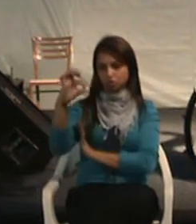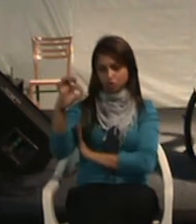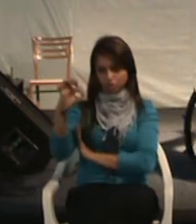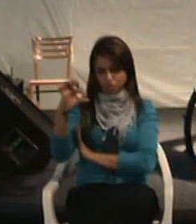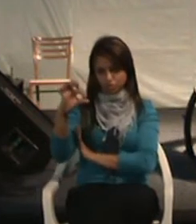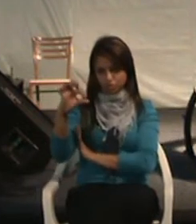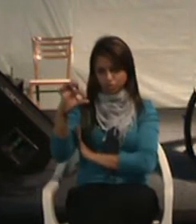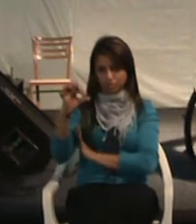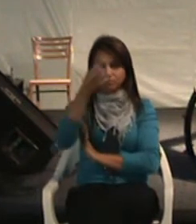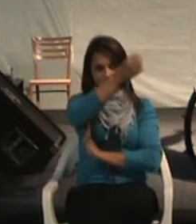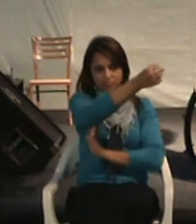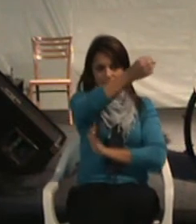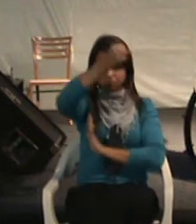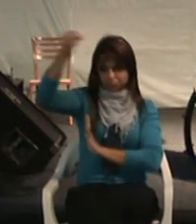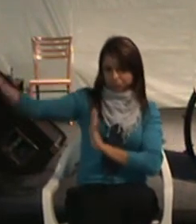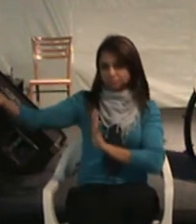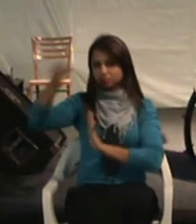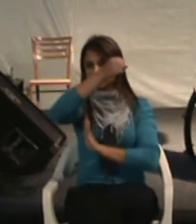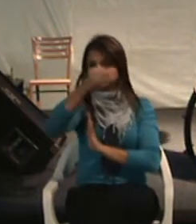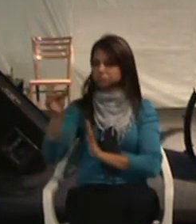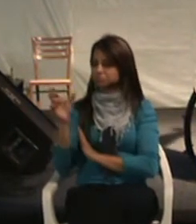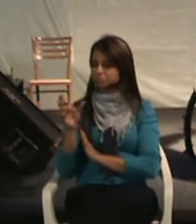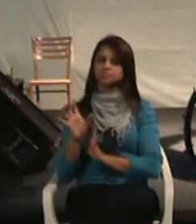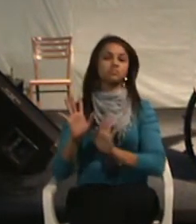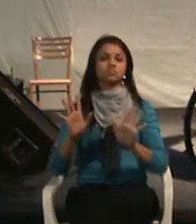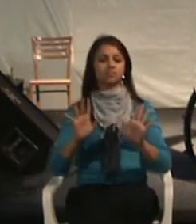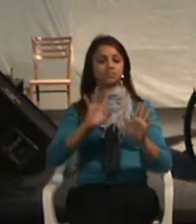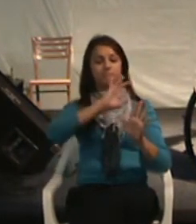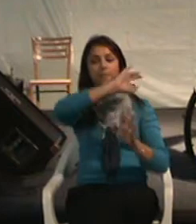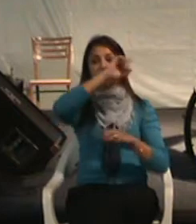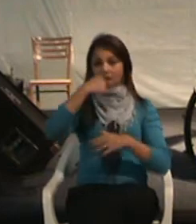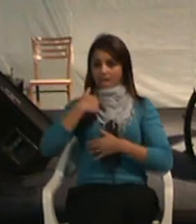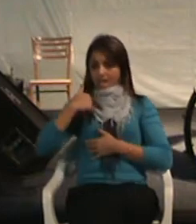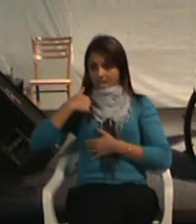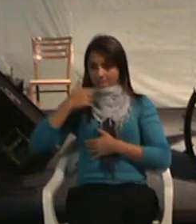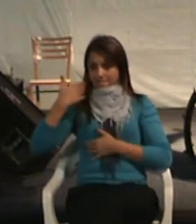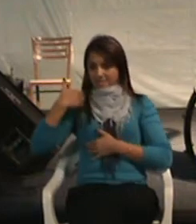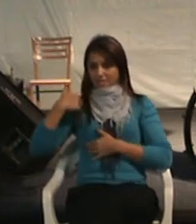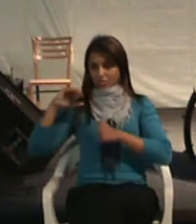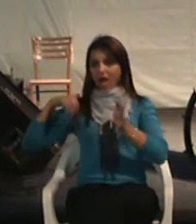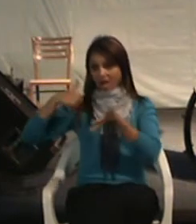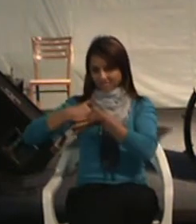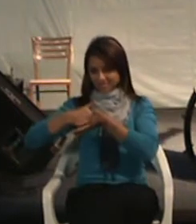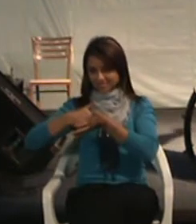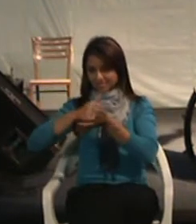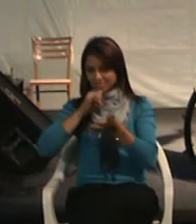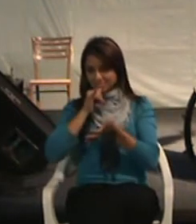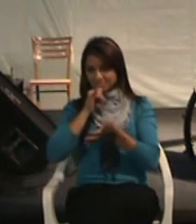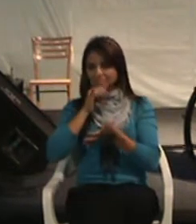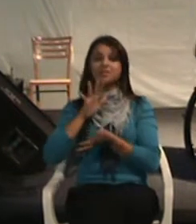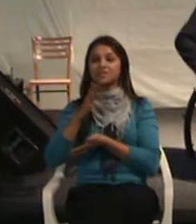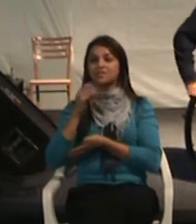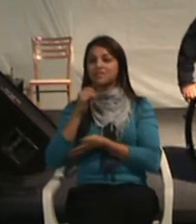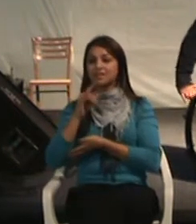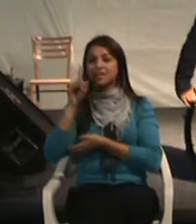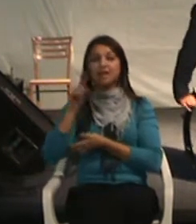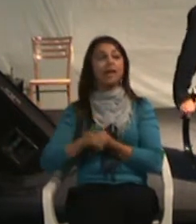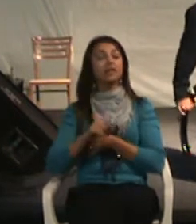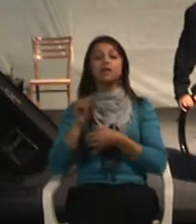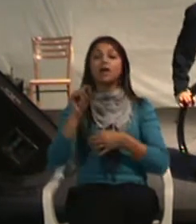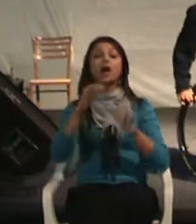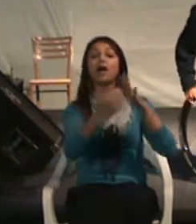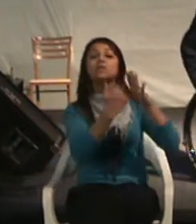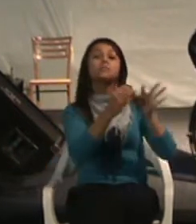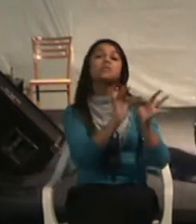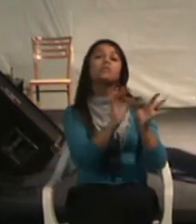institucionalizando pessoas. Quando eu me acidentei, por exemplo, paradigma de serviço, o que que as empresas